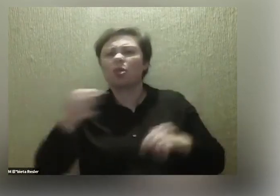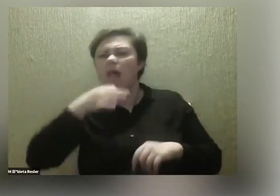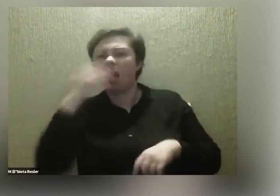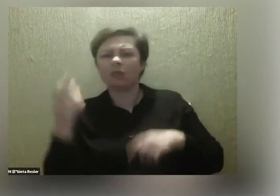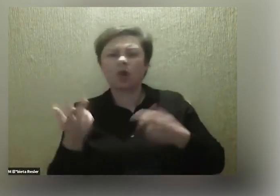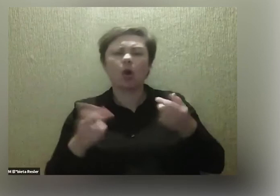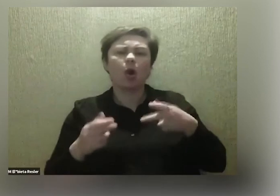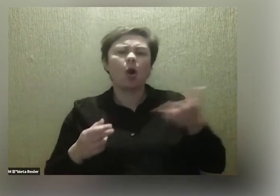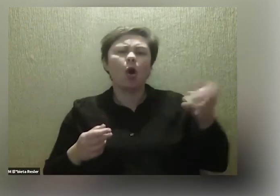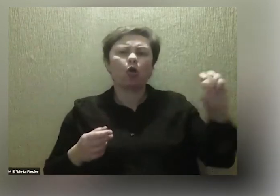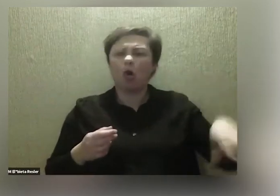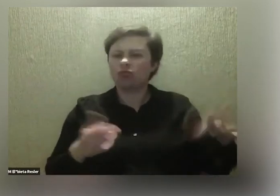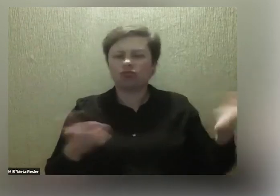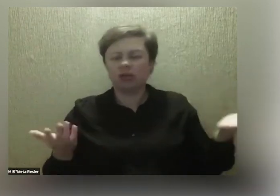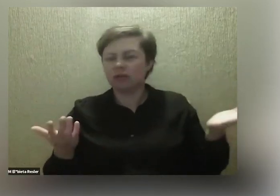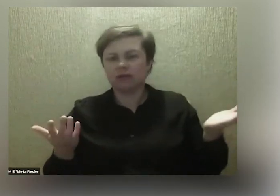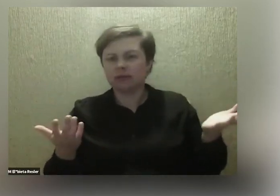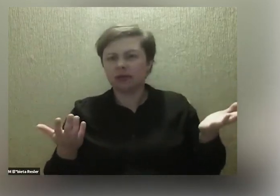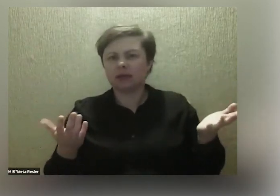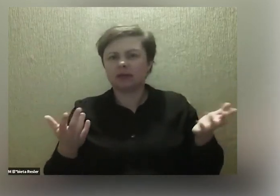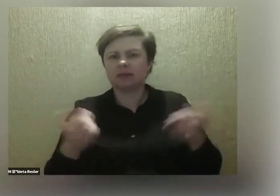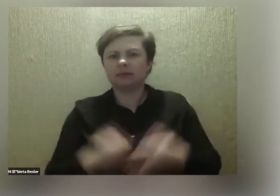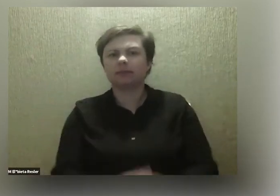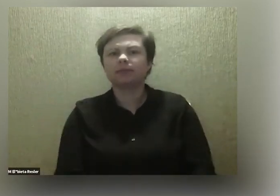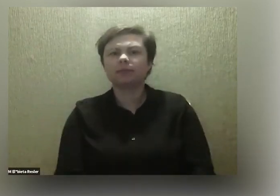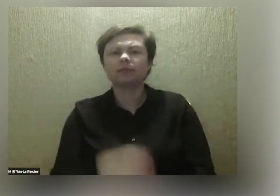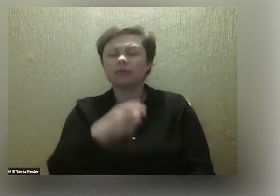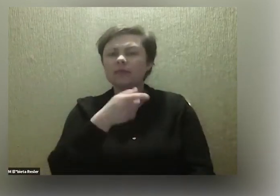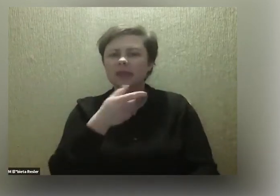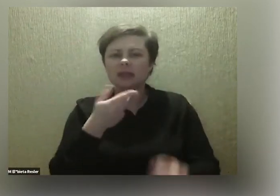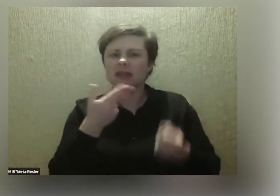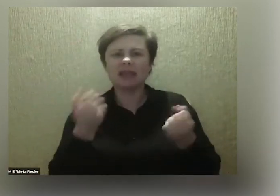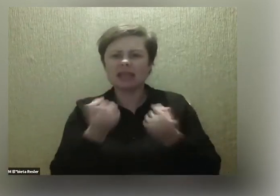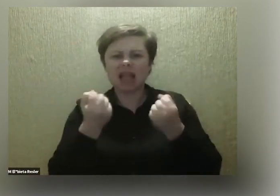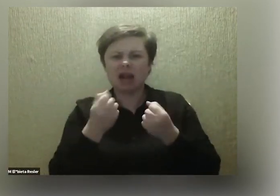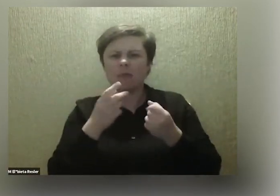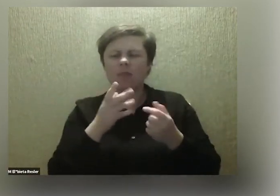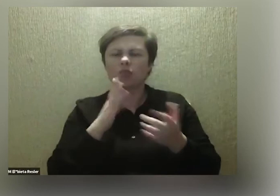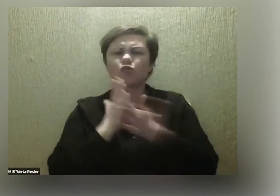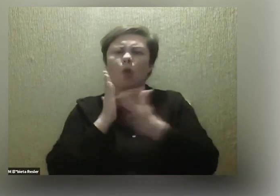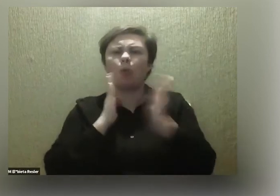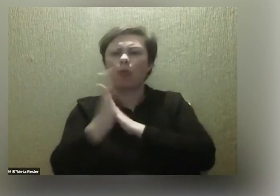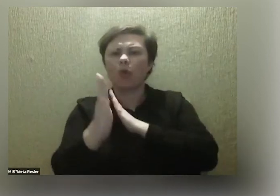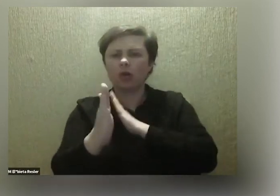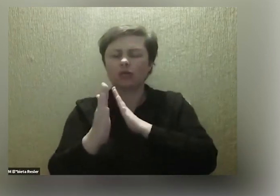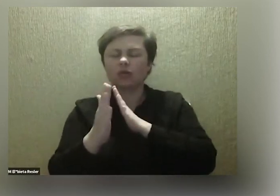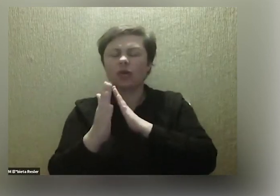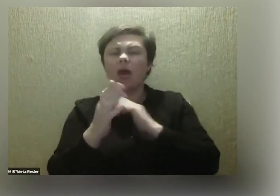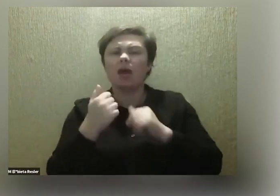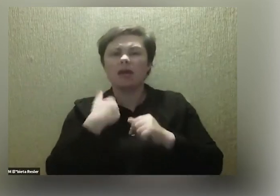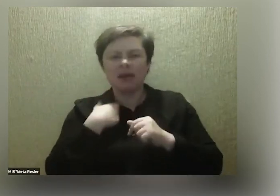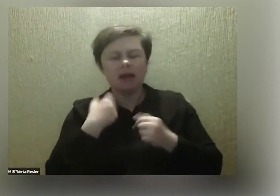wieloaspektowość i złożoność, nie starasz się uprościć, ale też jestem ciekawa tego waszego rozmawiania,